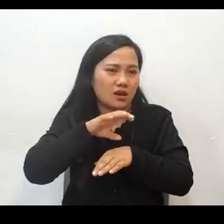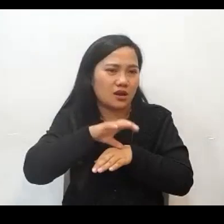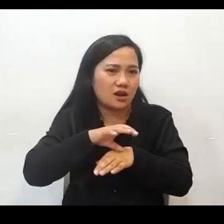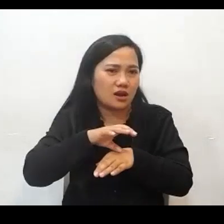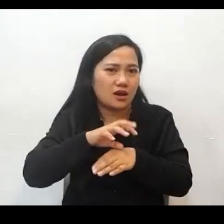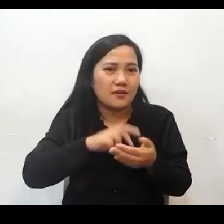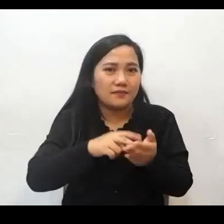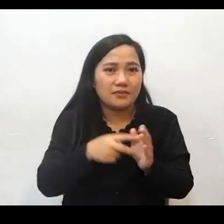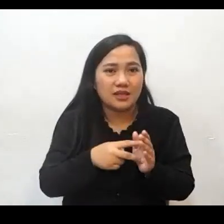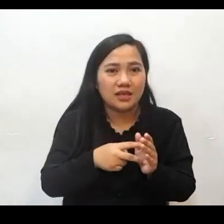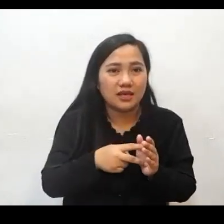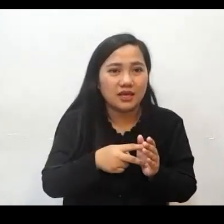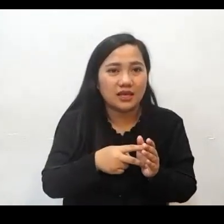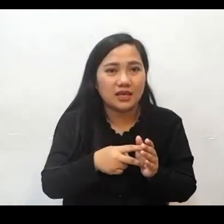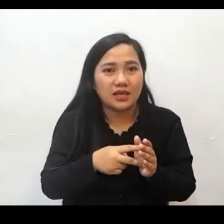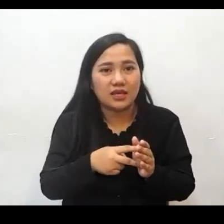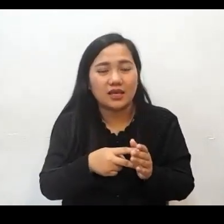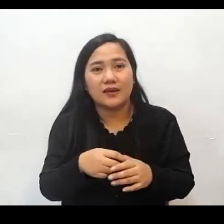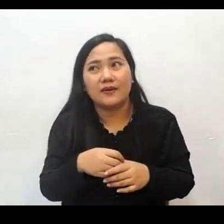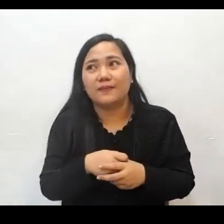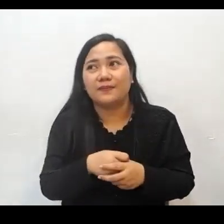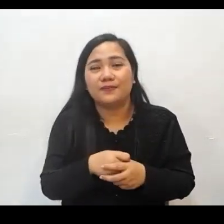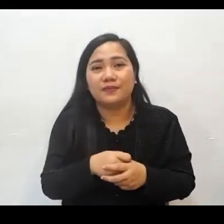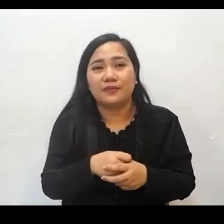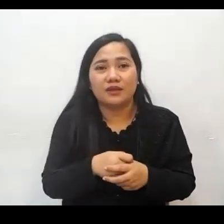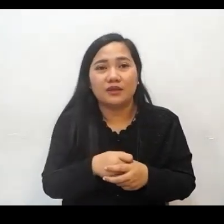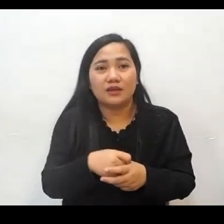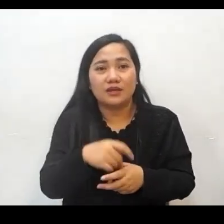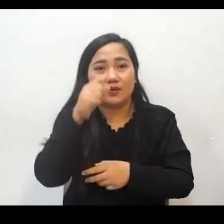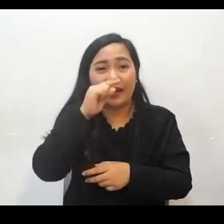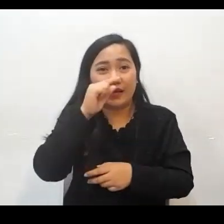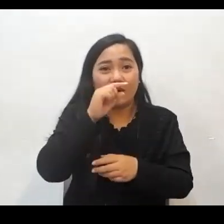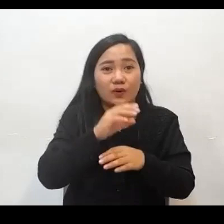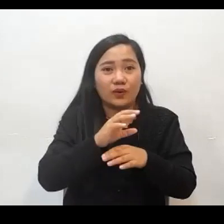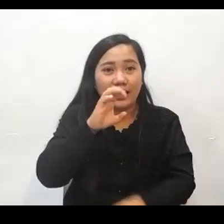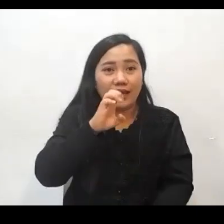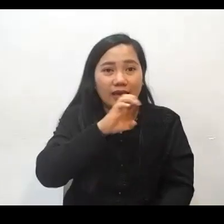Ibig sabihin po ng ek ay tinawag. The ek means outside.